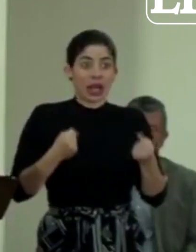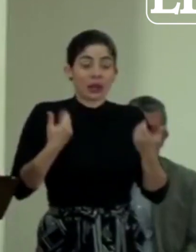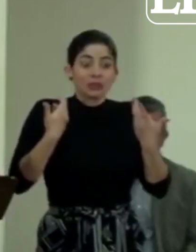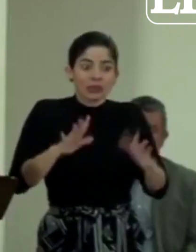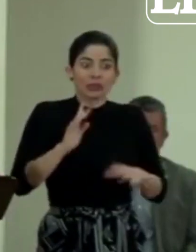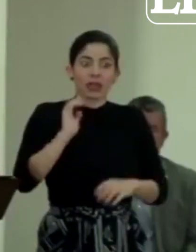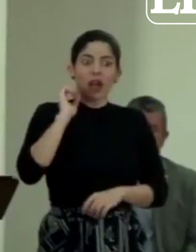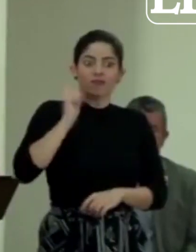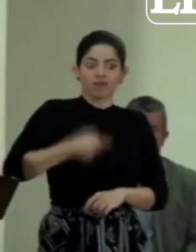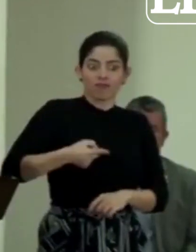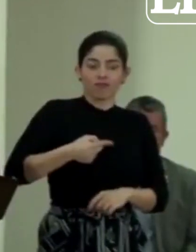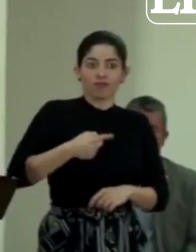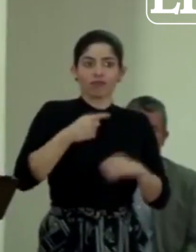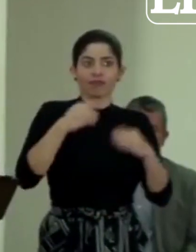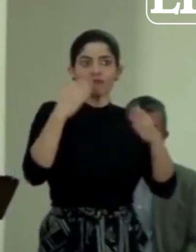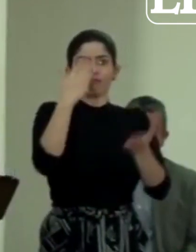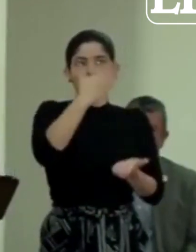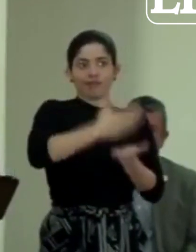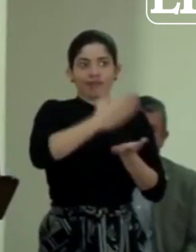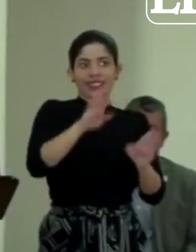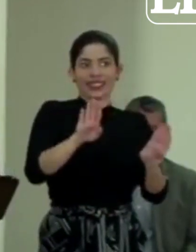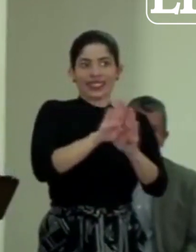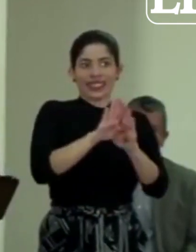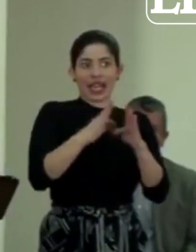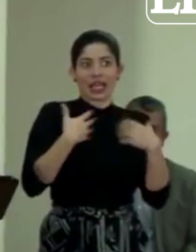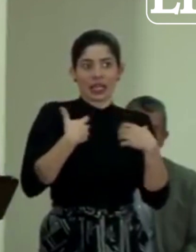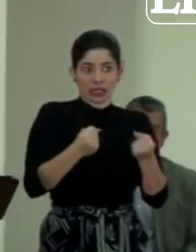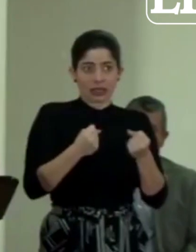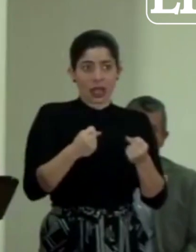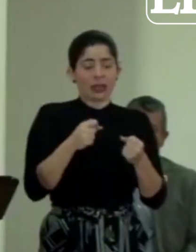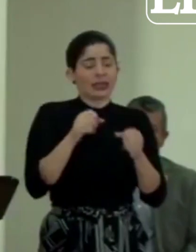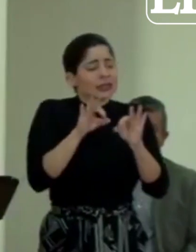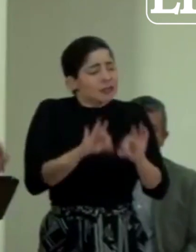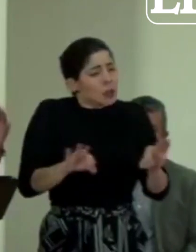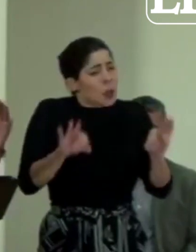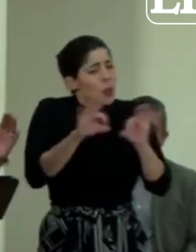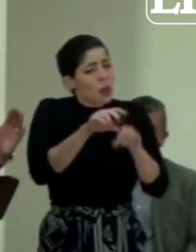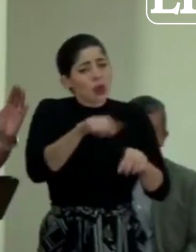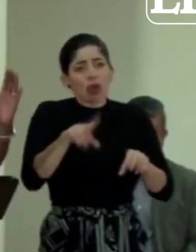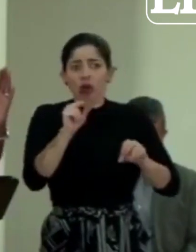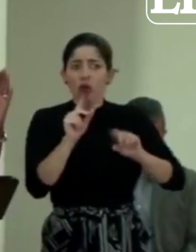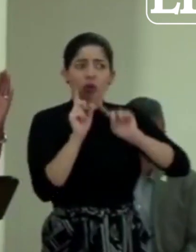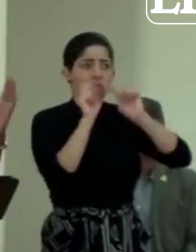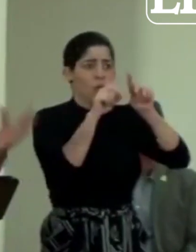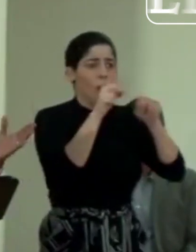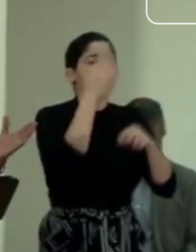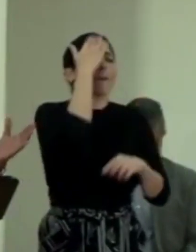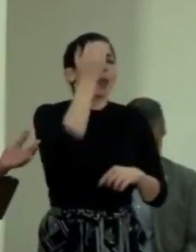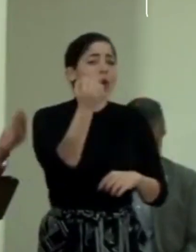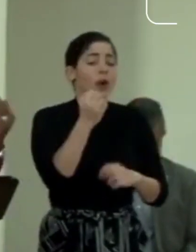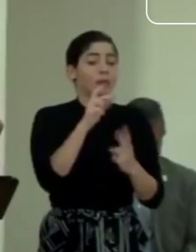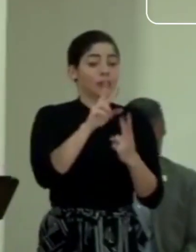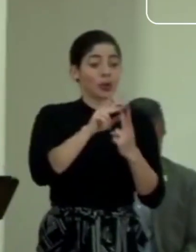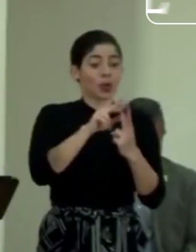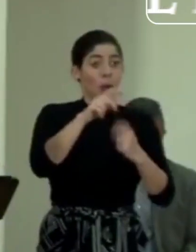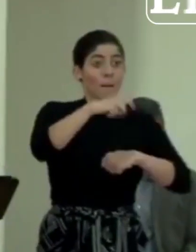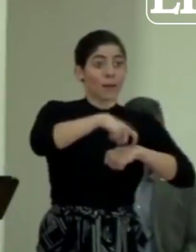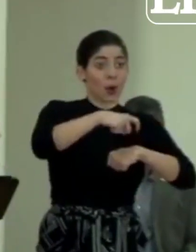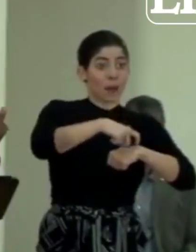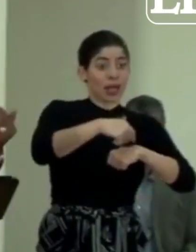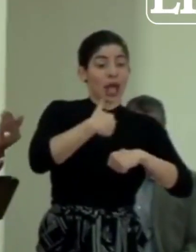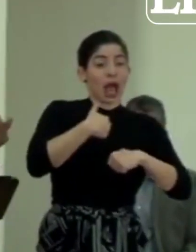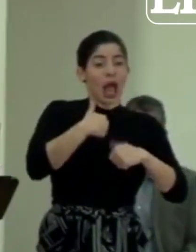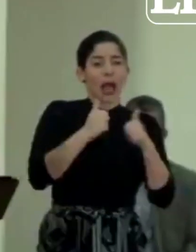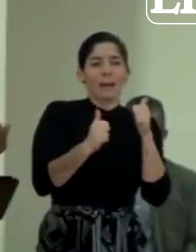establecido este cerco sanitario. Es muy relevante porque los dos momentos en donde tenemos un